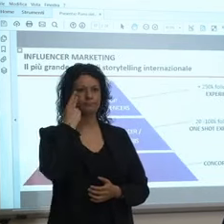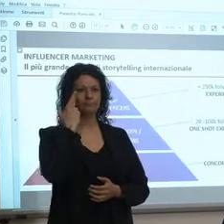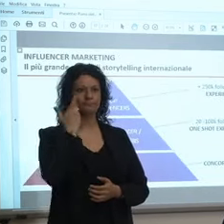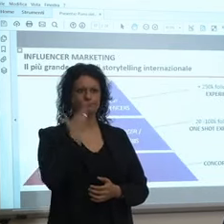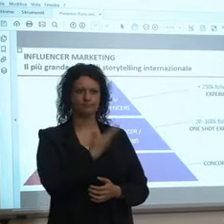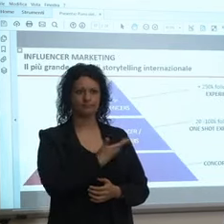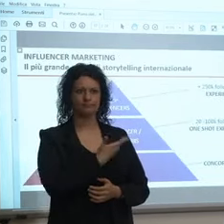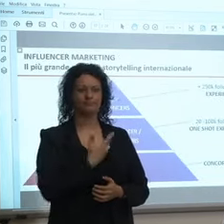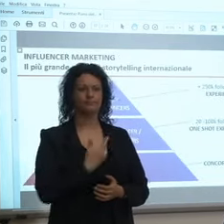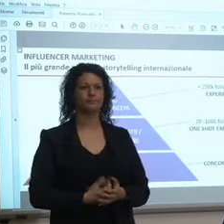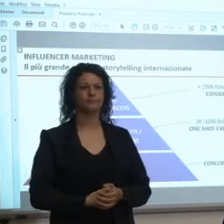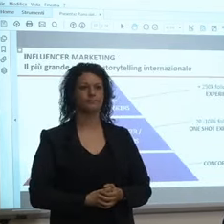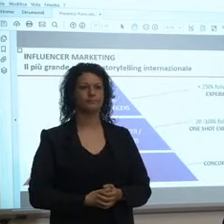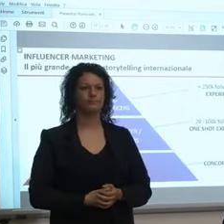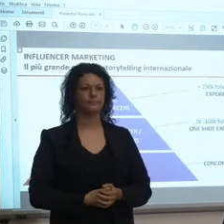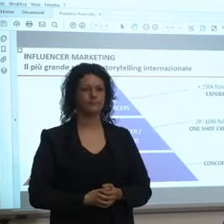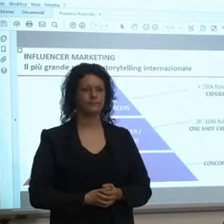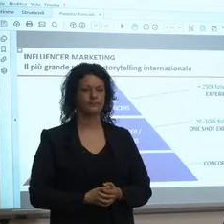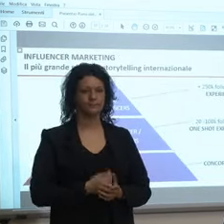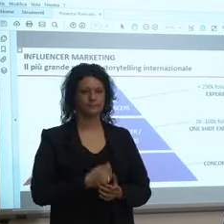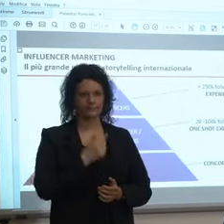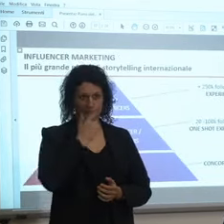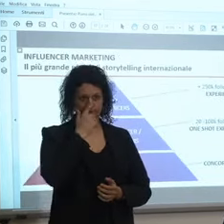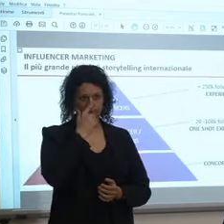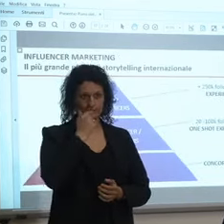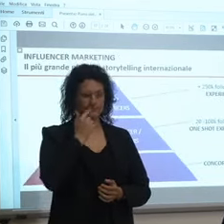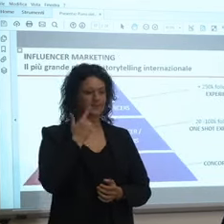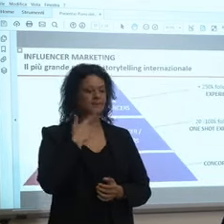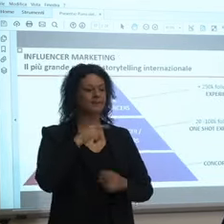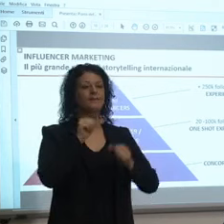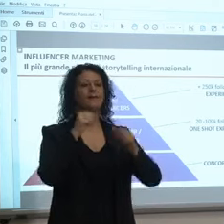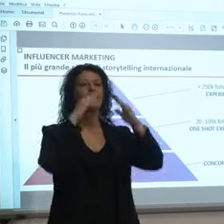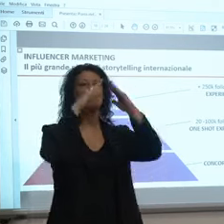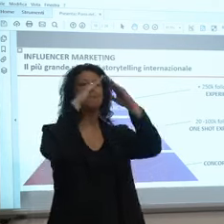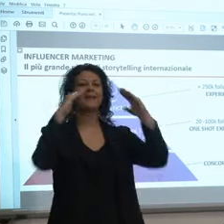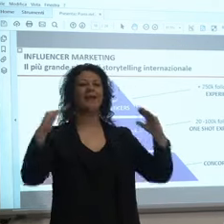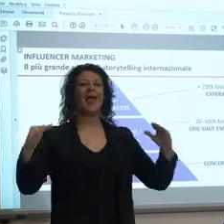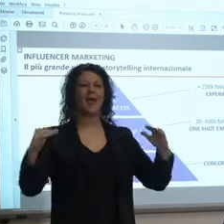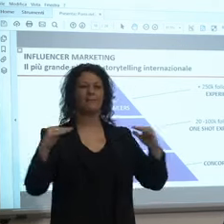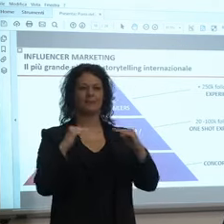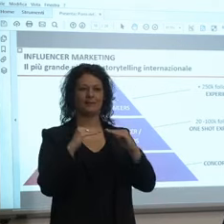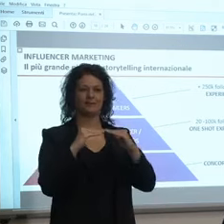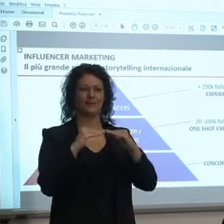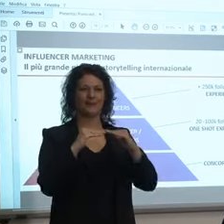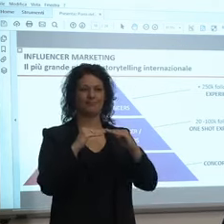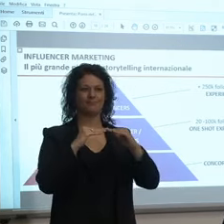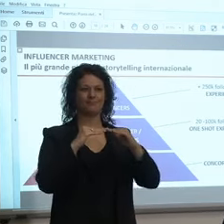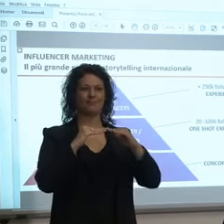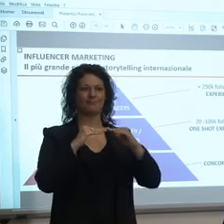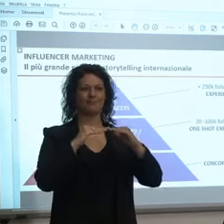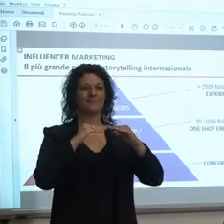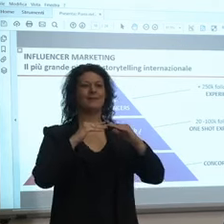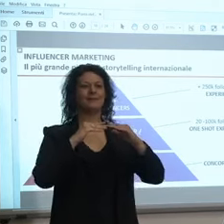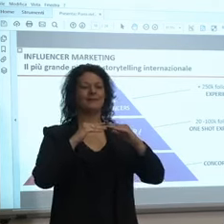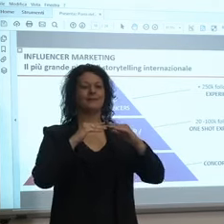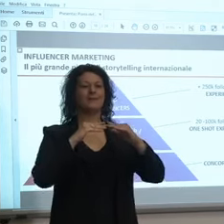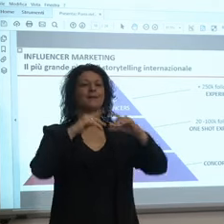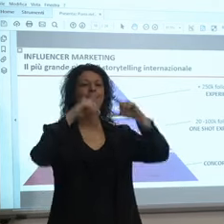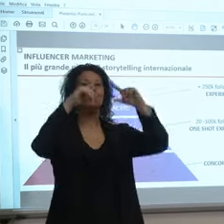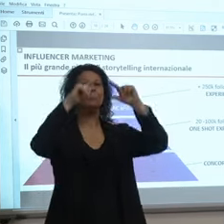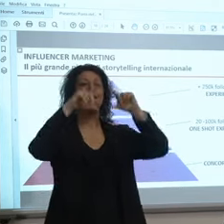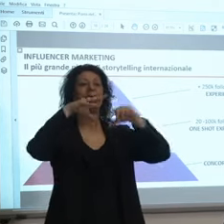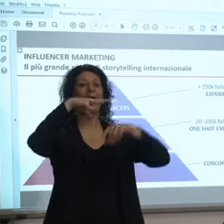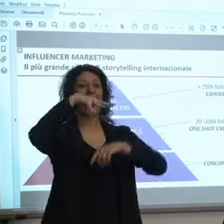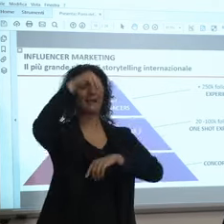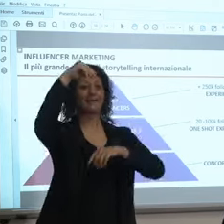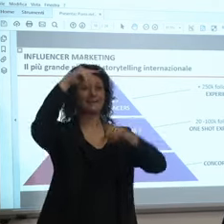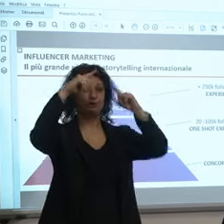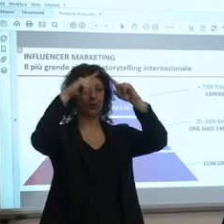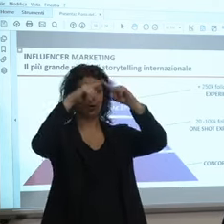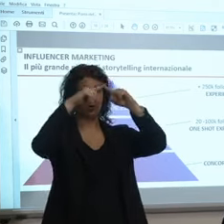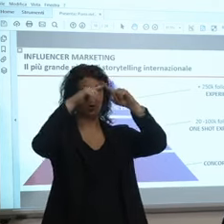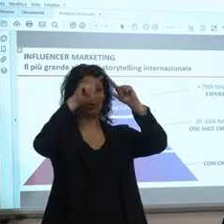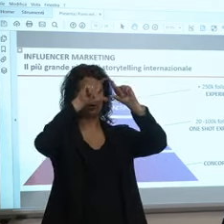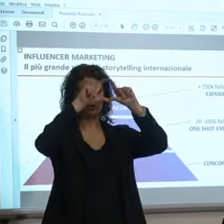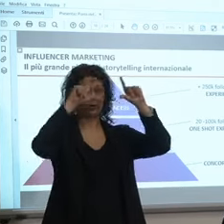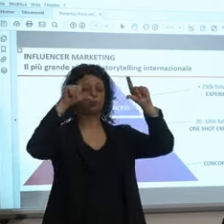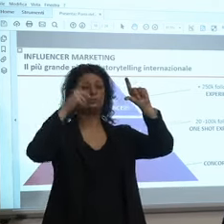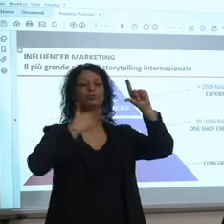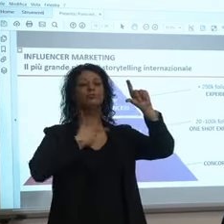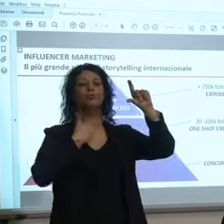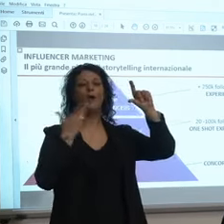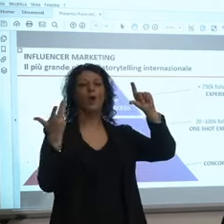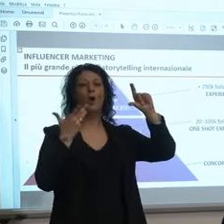questa piramide al top della piramide in cima ci sono